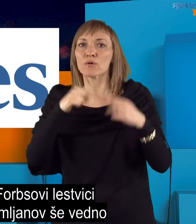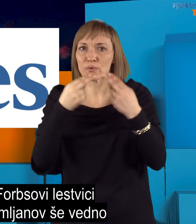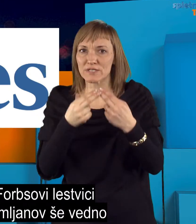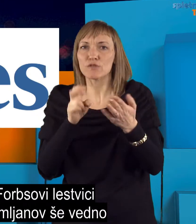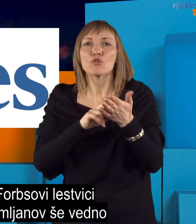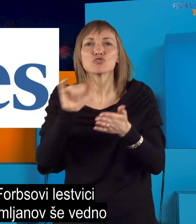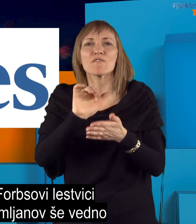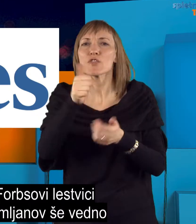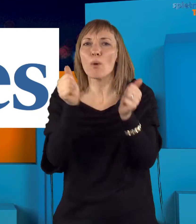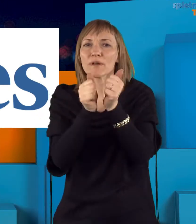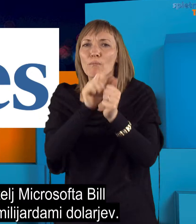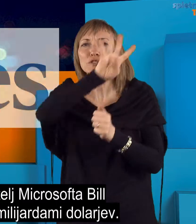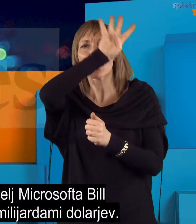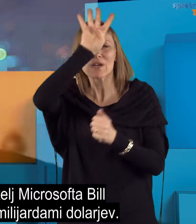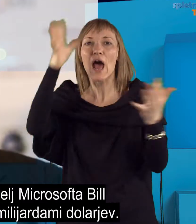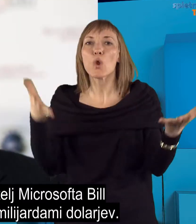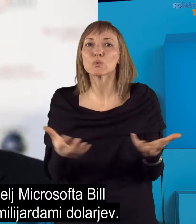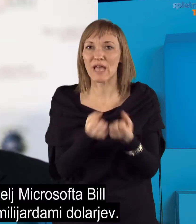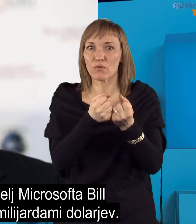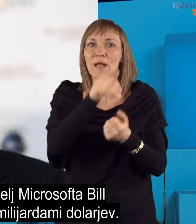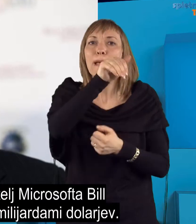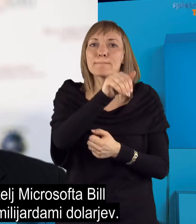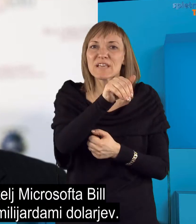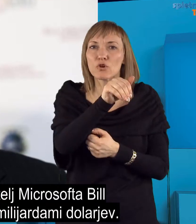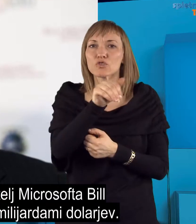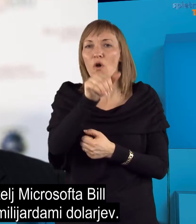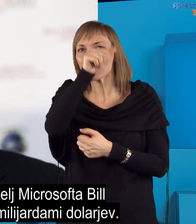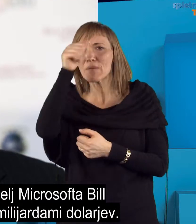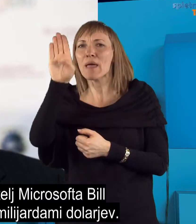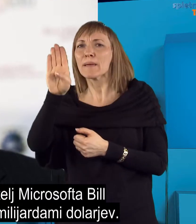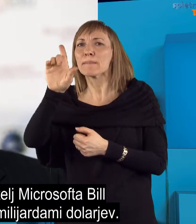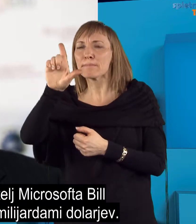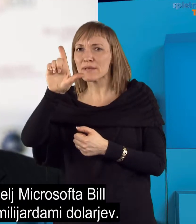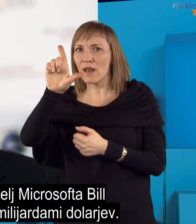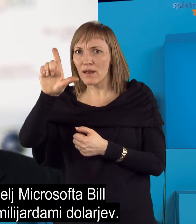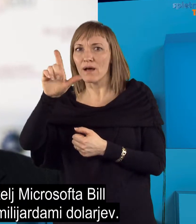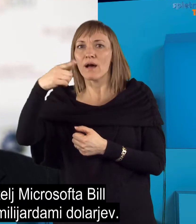Microsofta Bill Gates s skoraj 80 milijardami dolarjev.